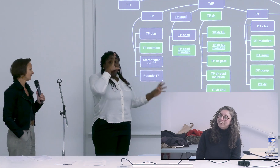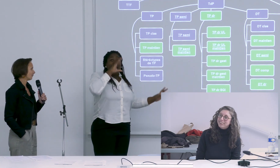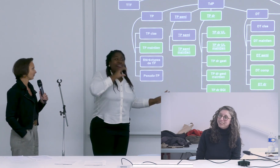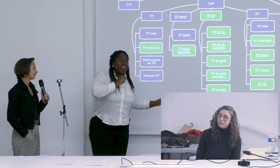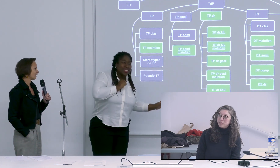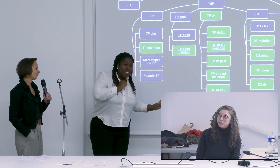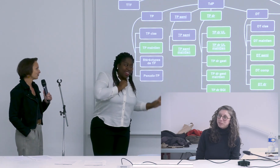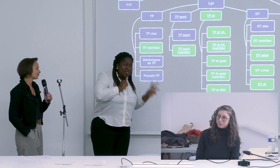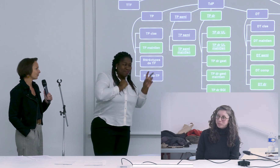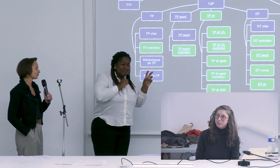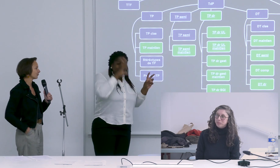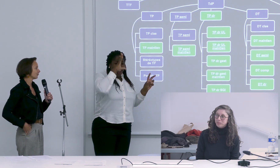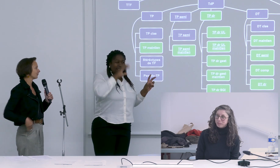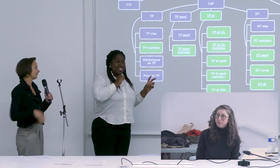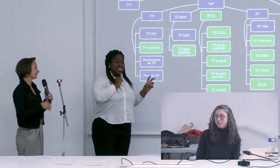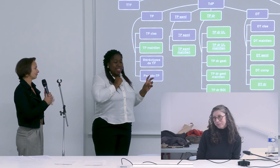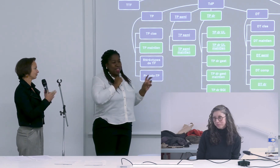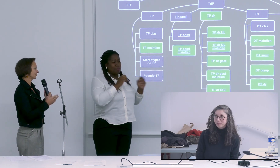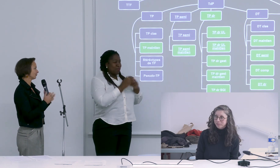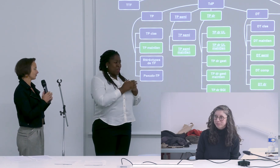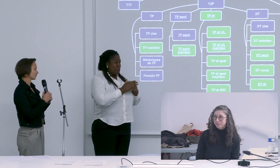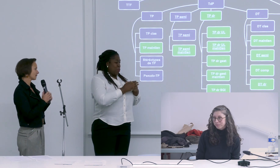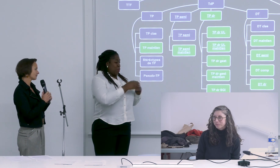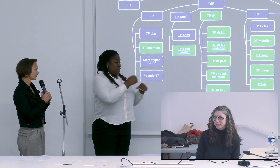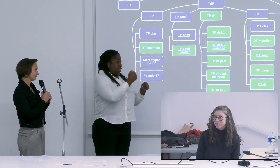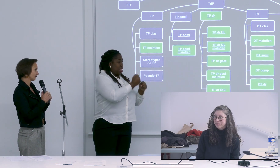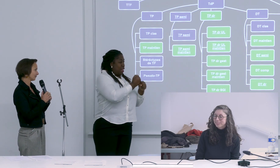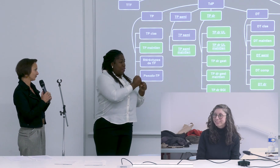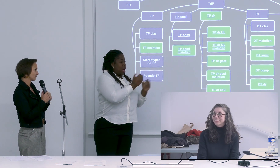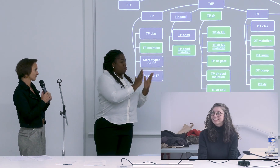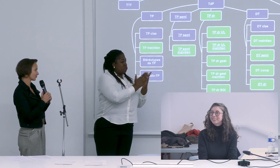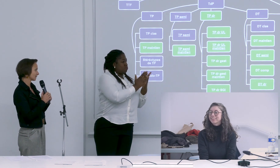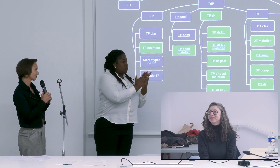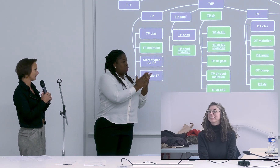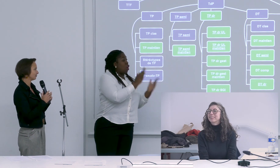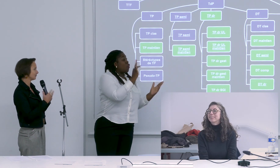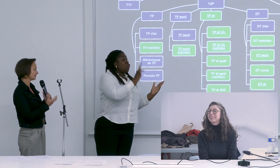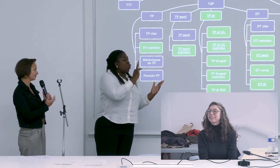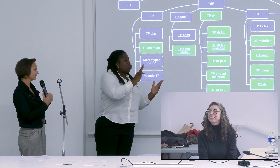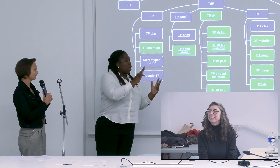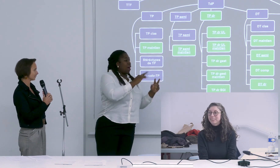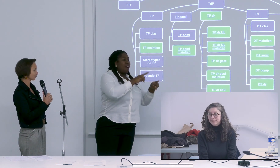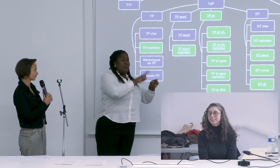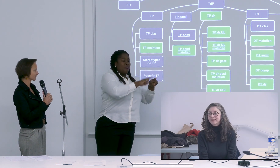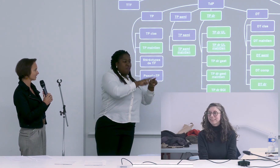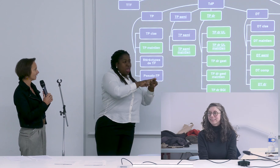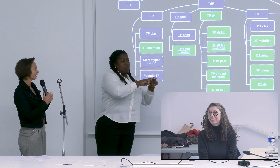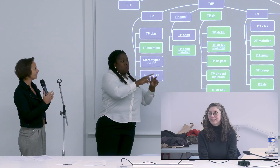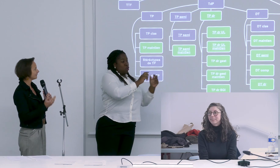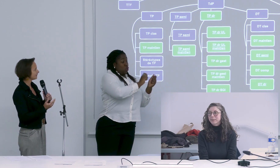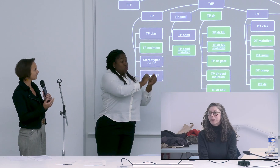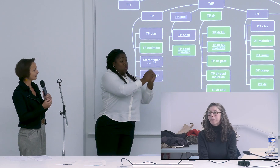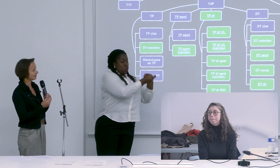la rencontre entre les travaux de François sur le verbe changer sur la polysémie du verbe changer